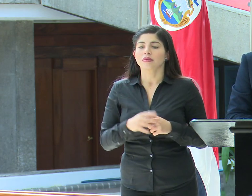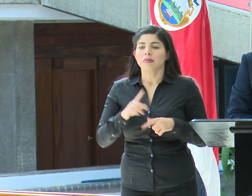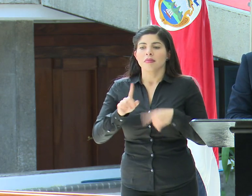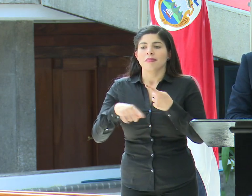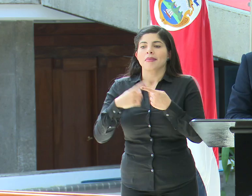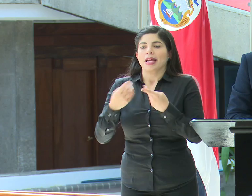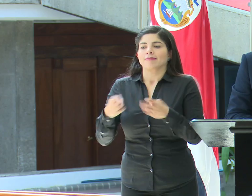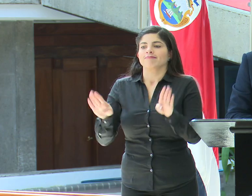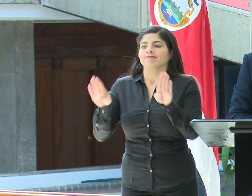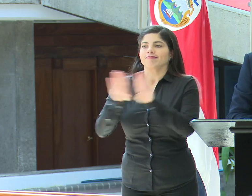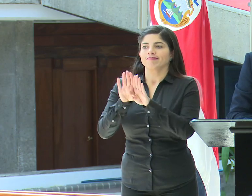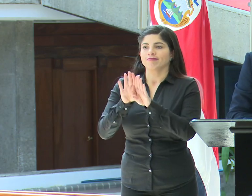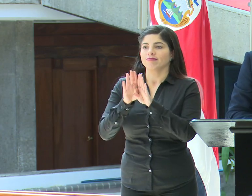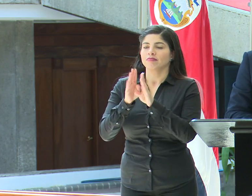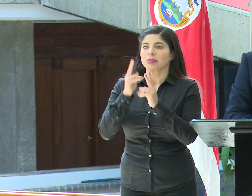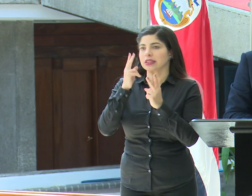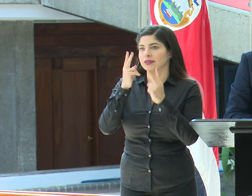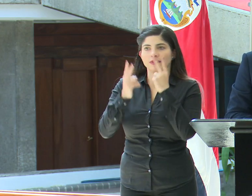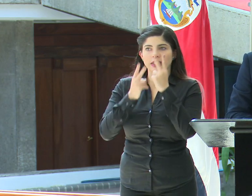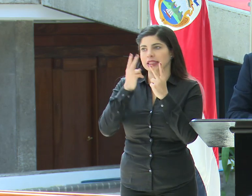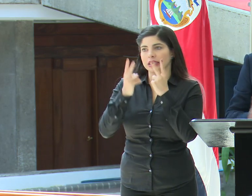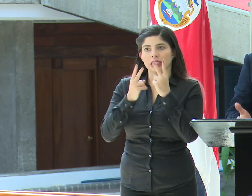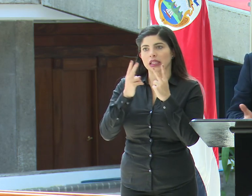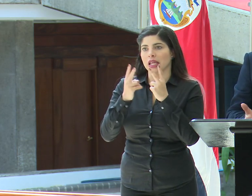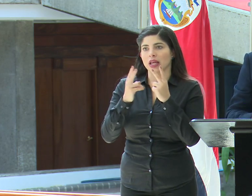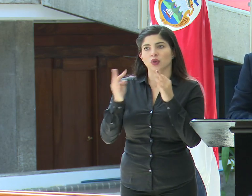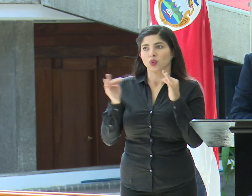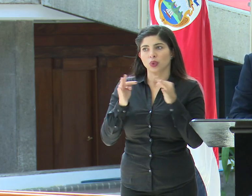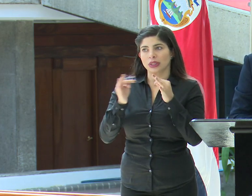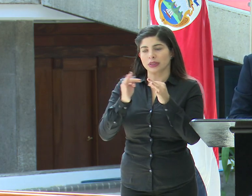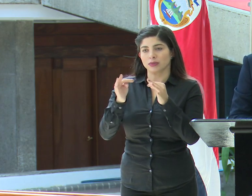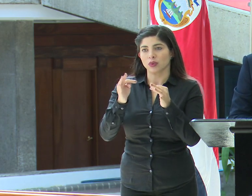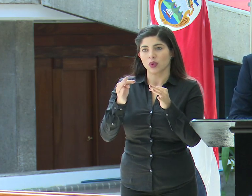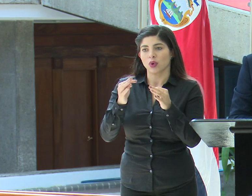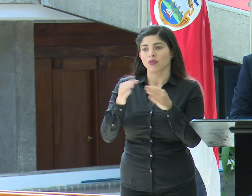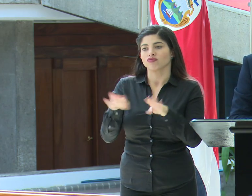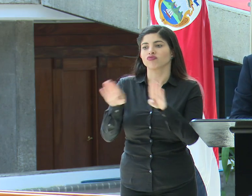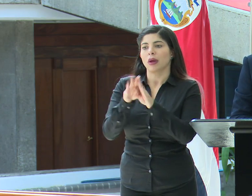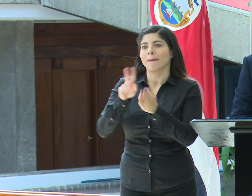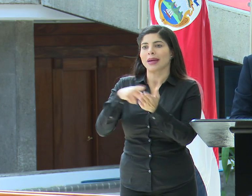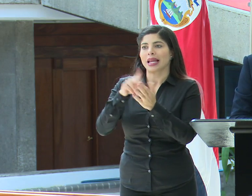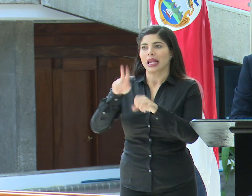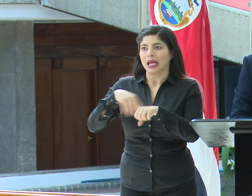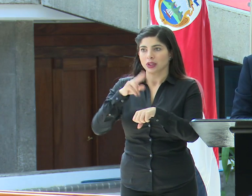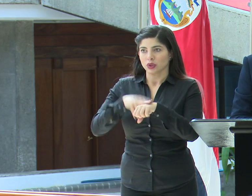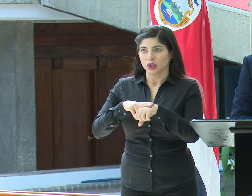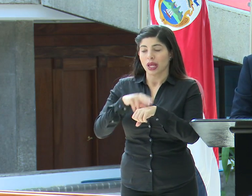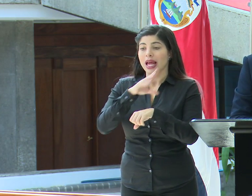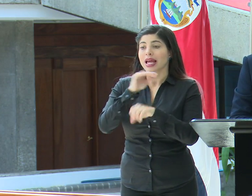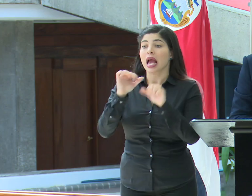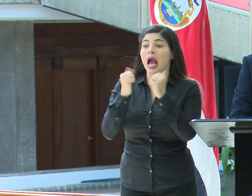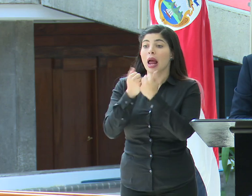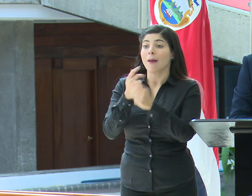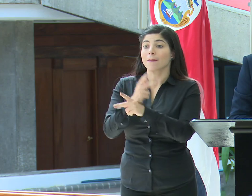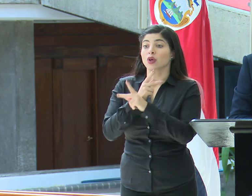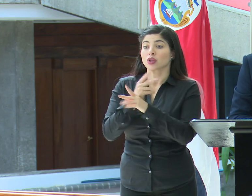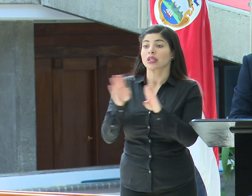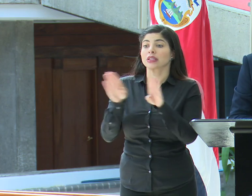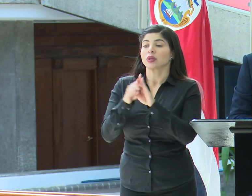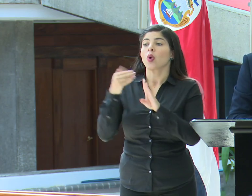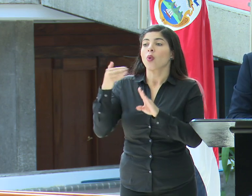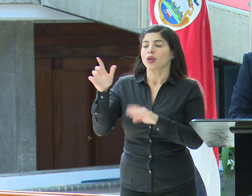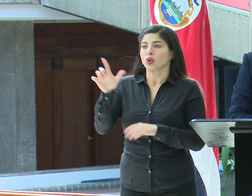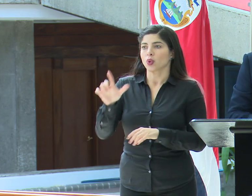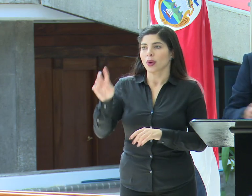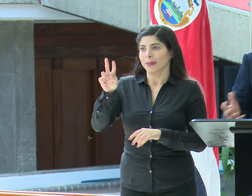cerrará para la visitación del turismo los parques nacionales y áreas y diversas protegidas a partir del lunes 23.